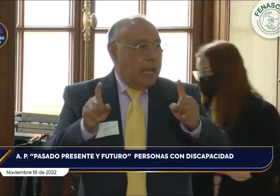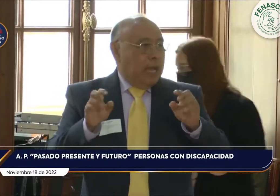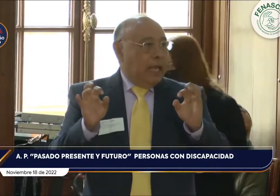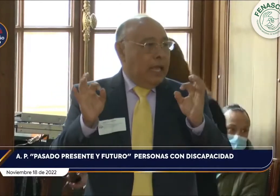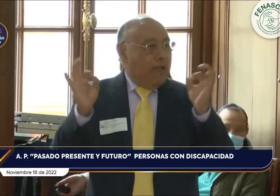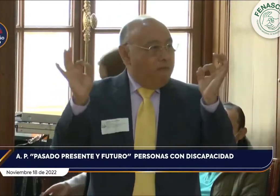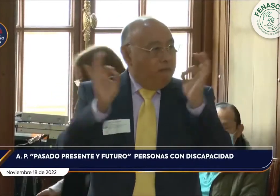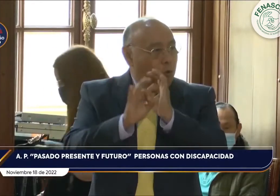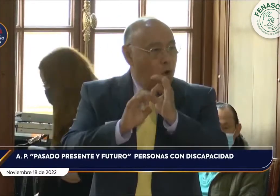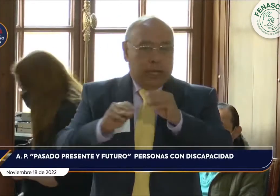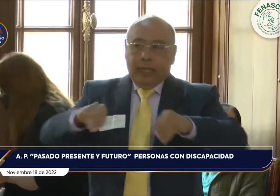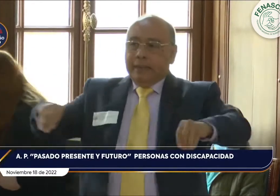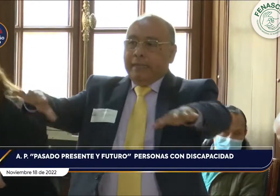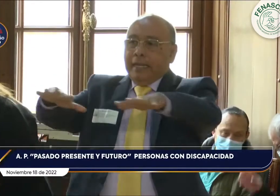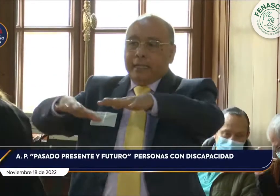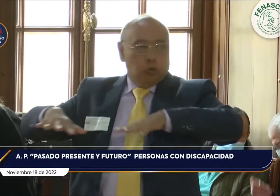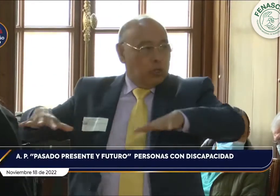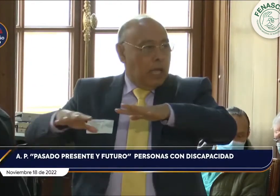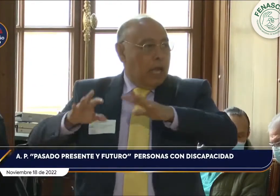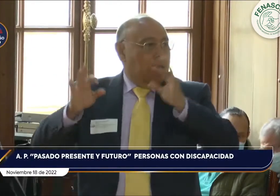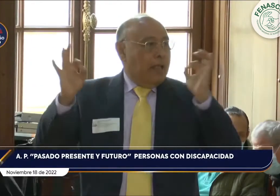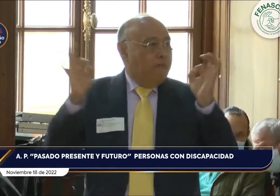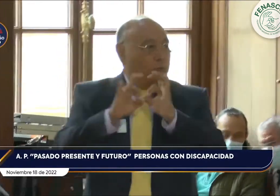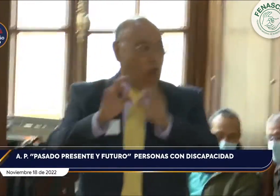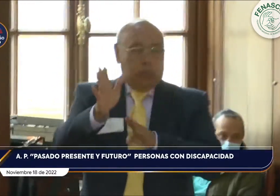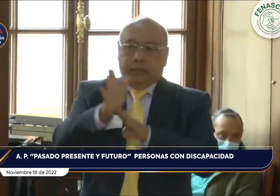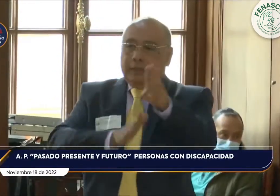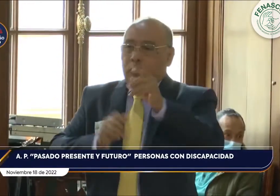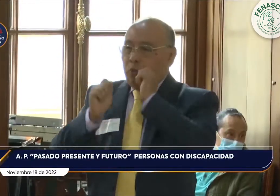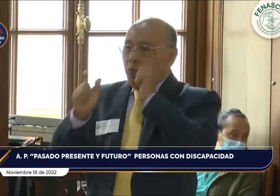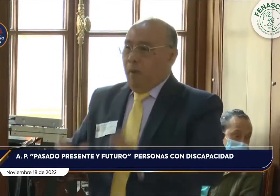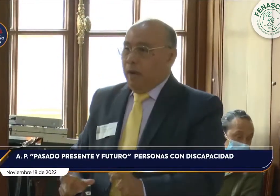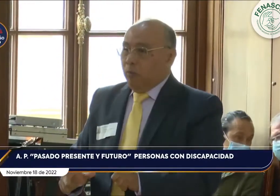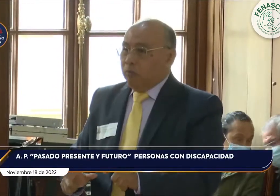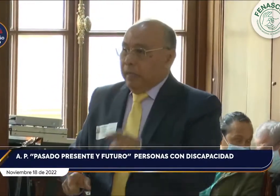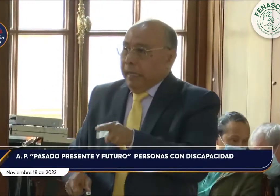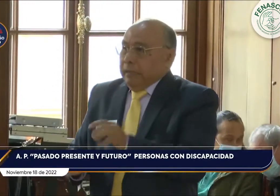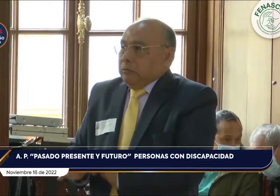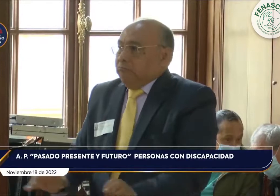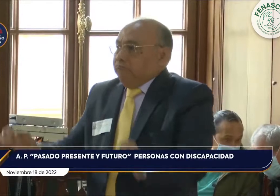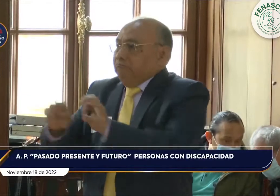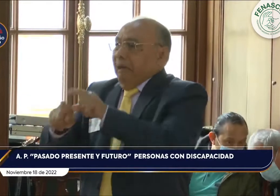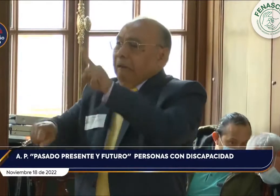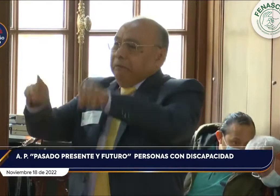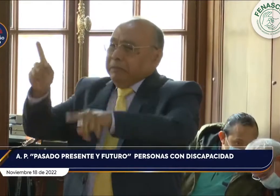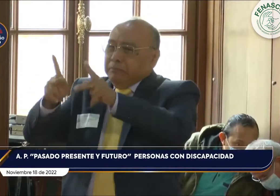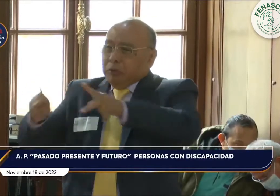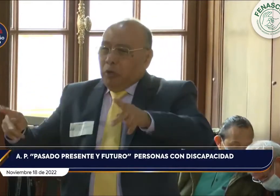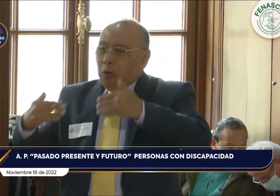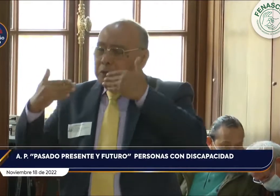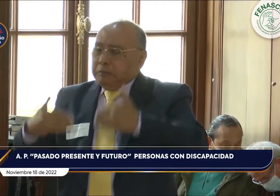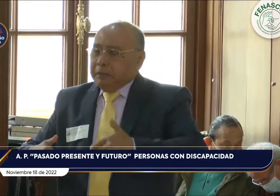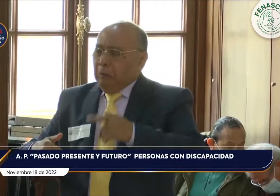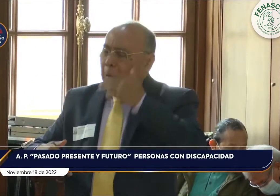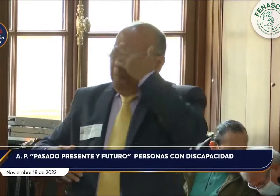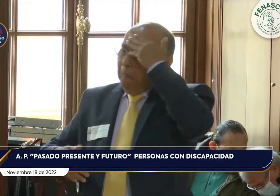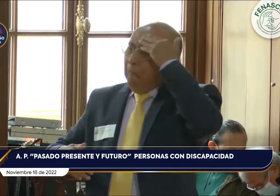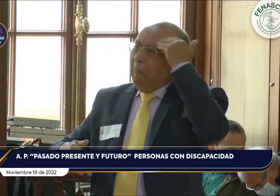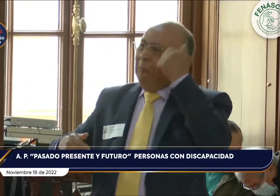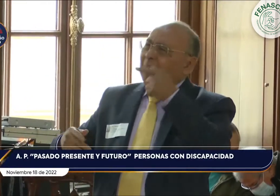derechos, el enfoque diferencial, el enfoque territorial y finalmente el enfoque de desarrollo humano. Posiblemente las personas